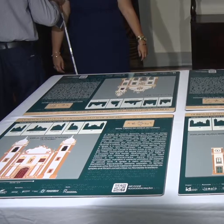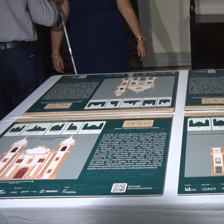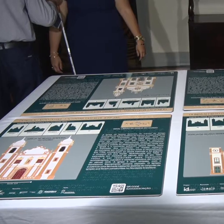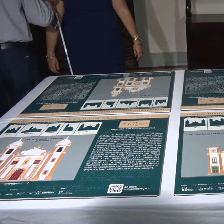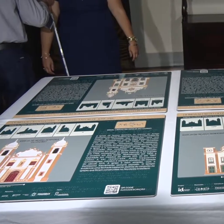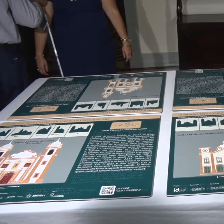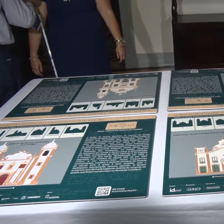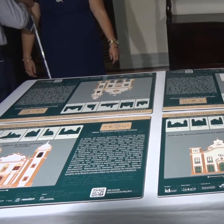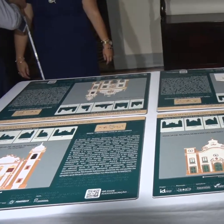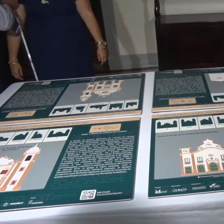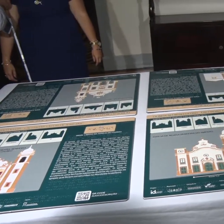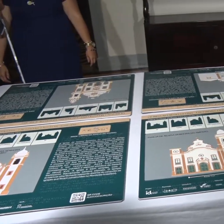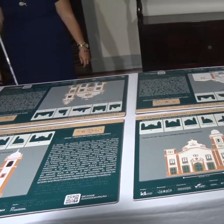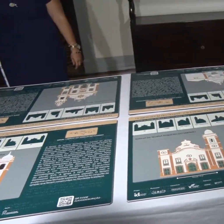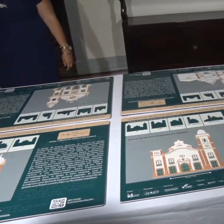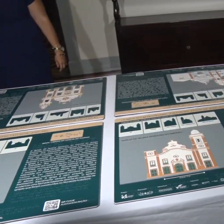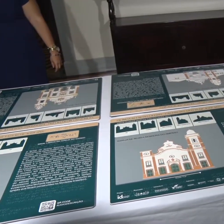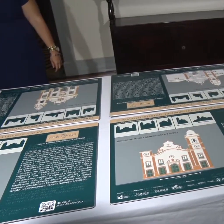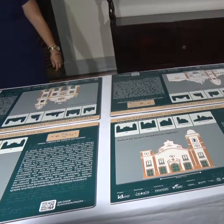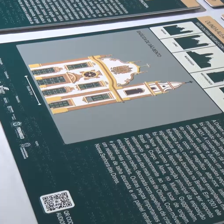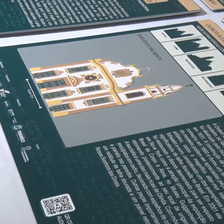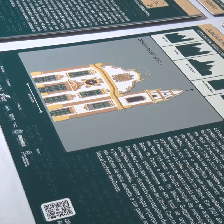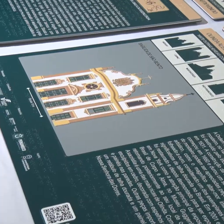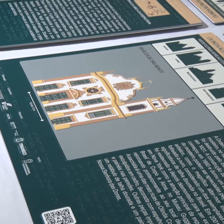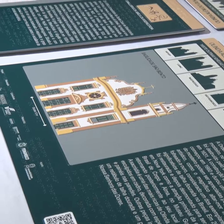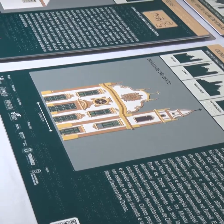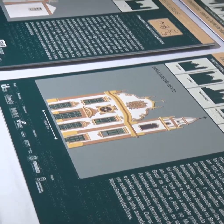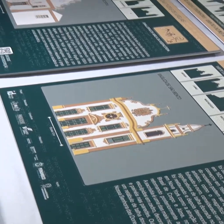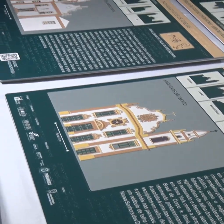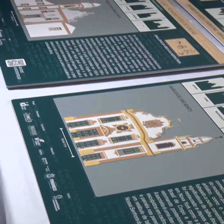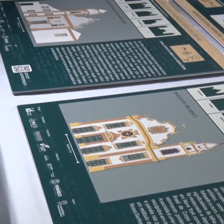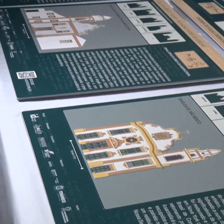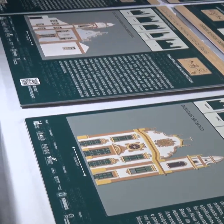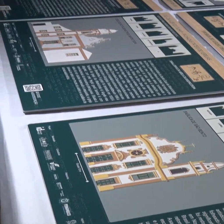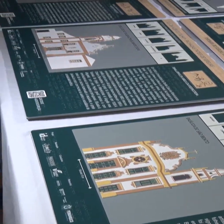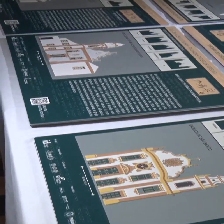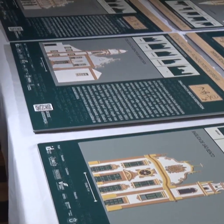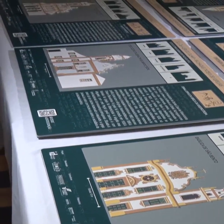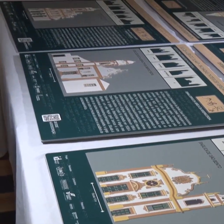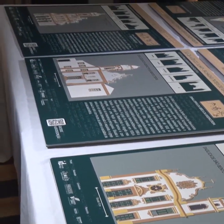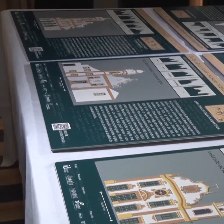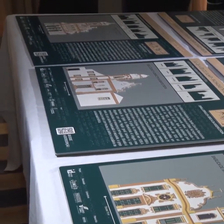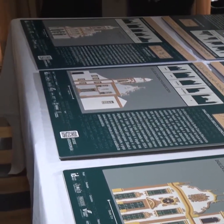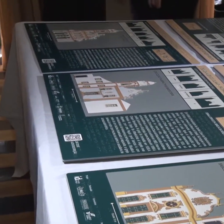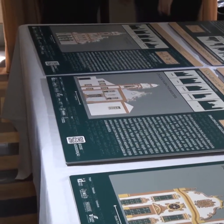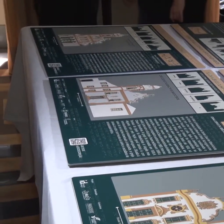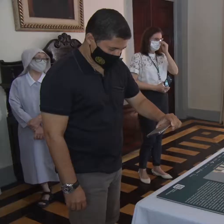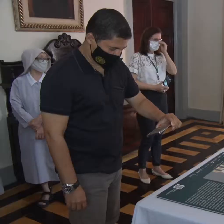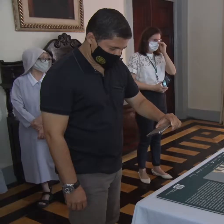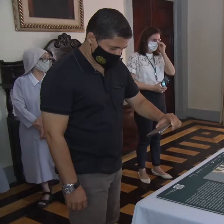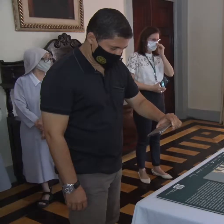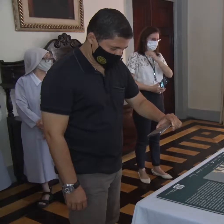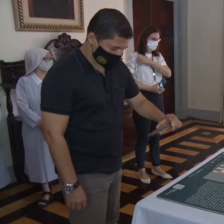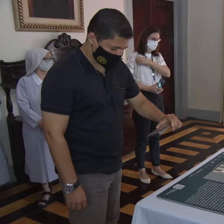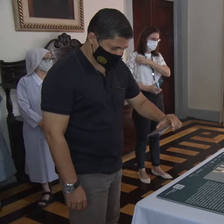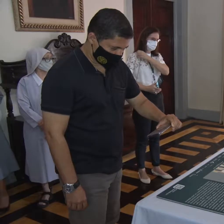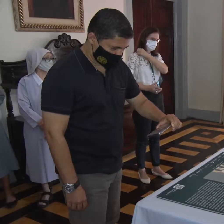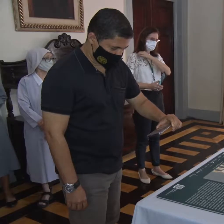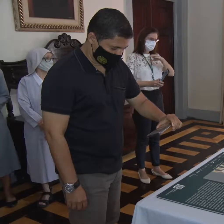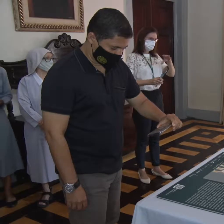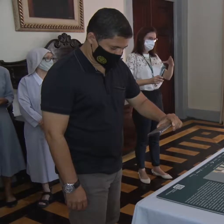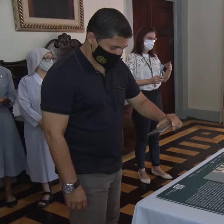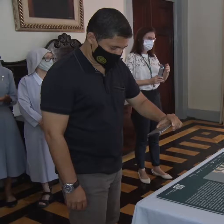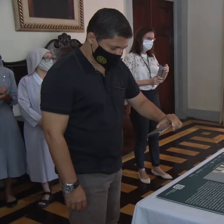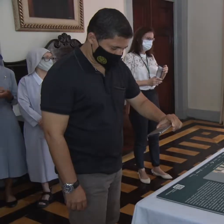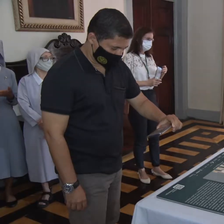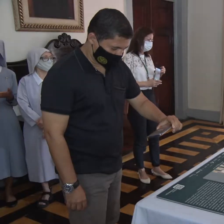Olinda, com informações em braile, letras grandes e QR Code com audiodescrição para pessoas cegas